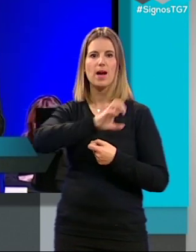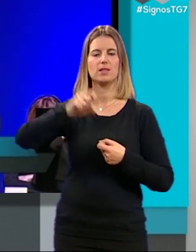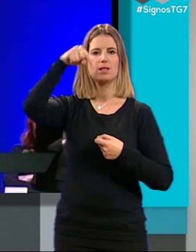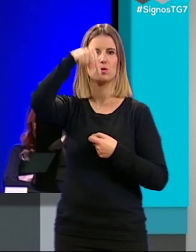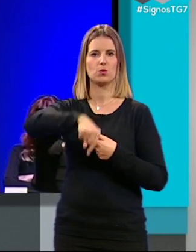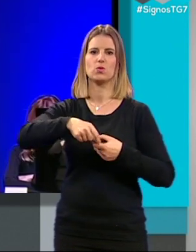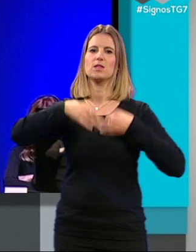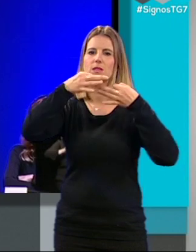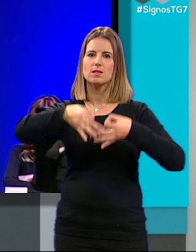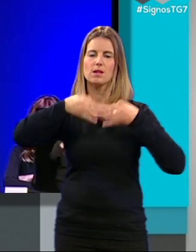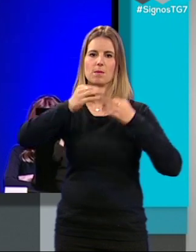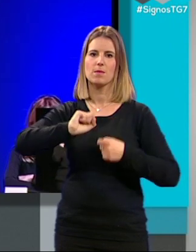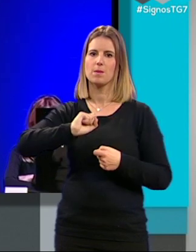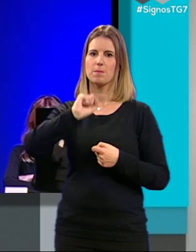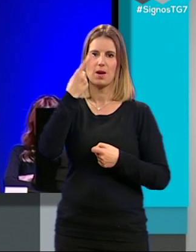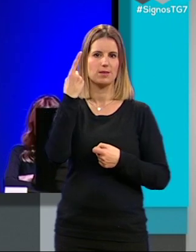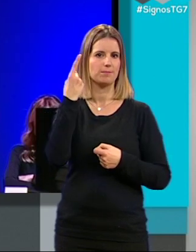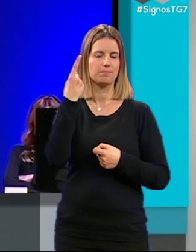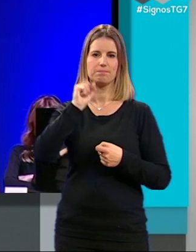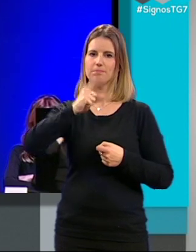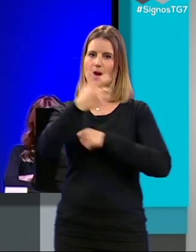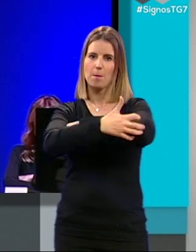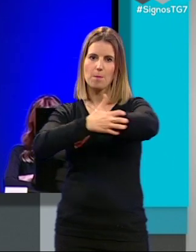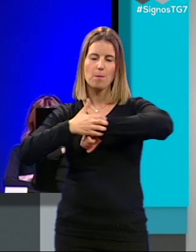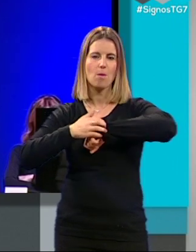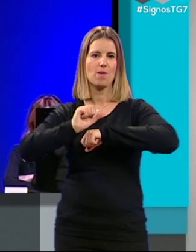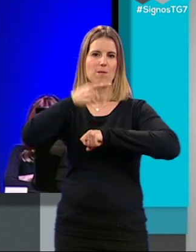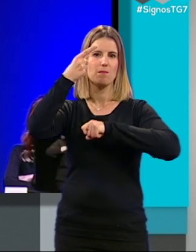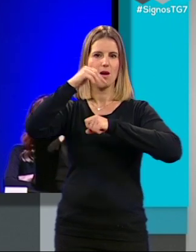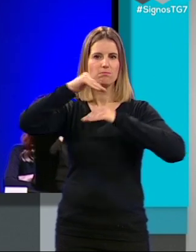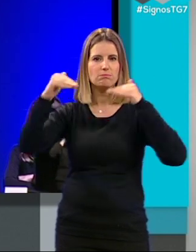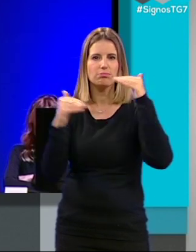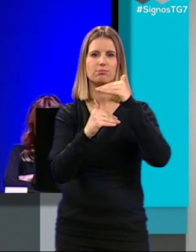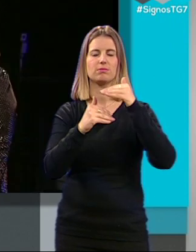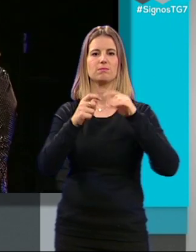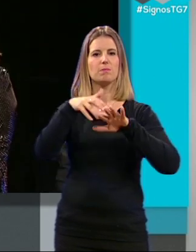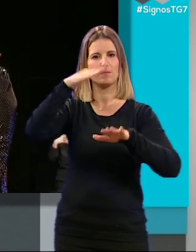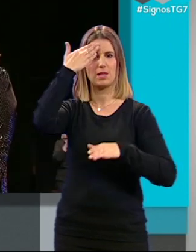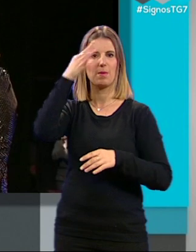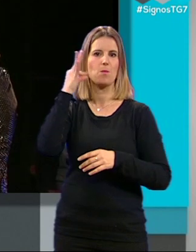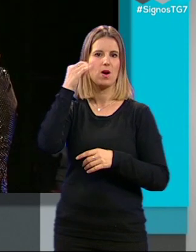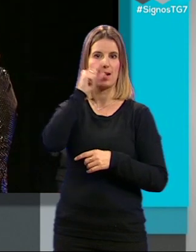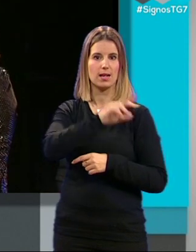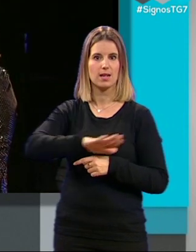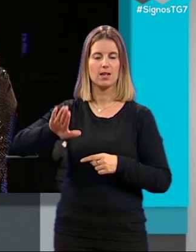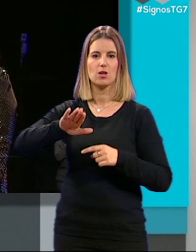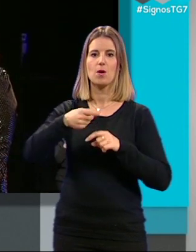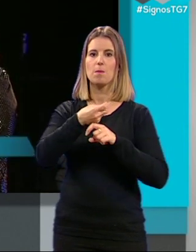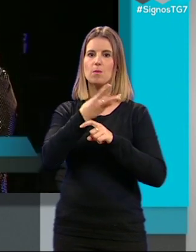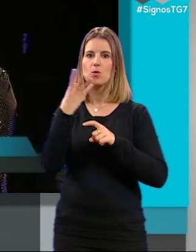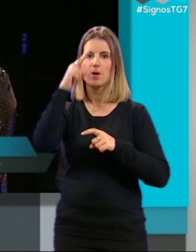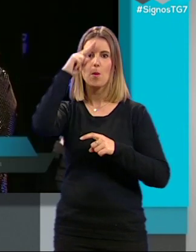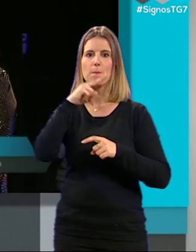siempre los más pobres, los más desfavorecidos, principalmente mujeres y niños. Un gran número de padres que